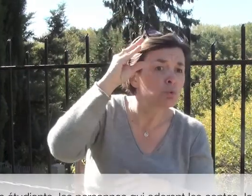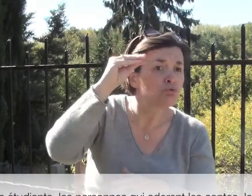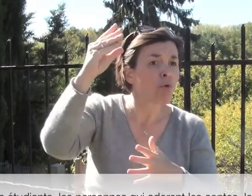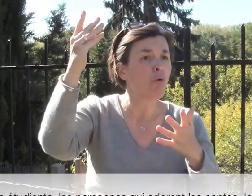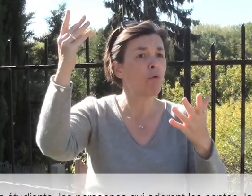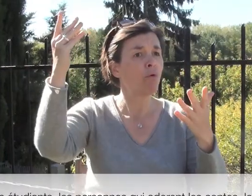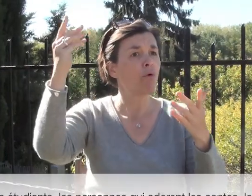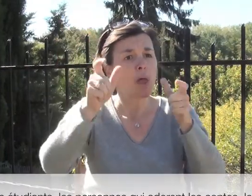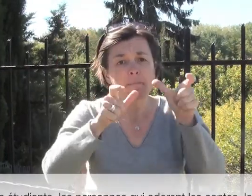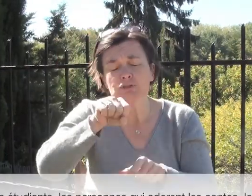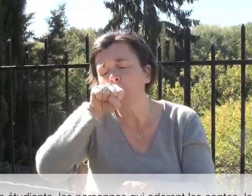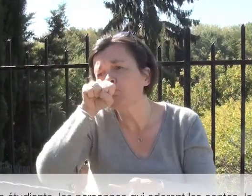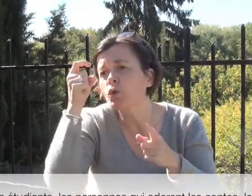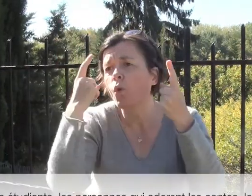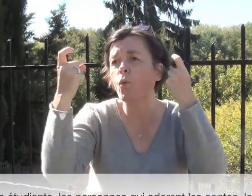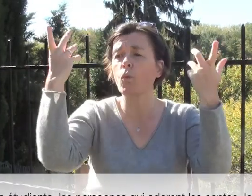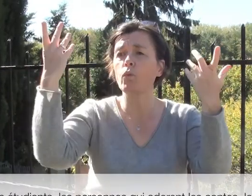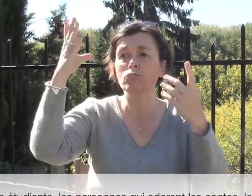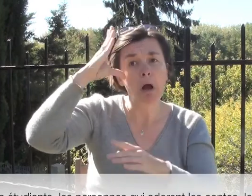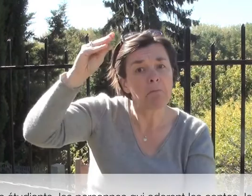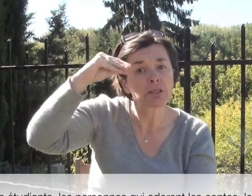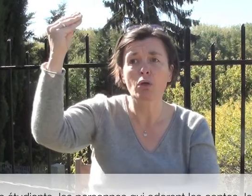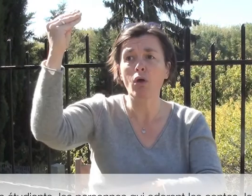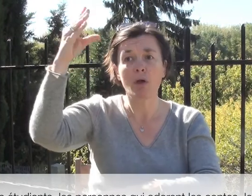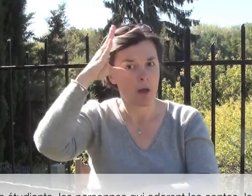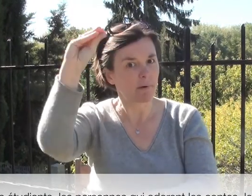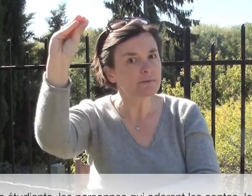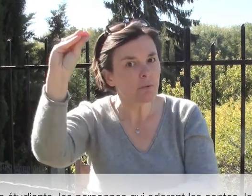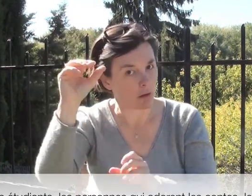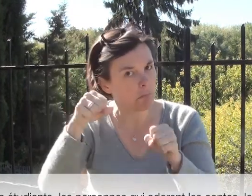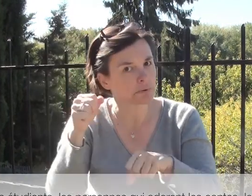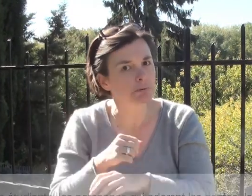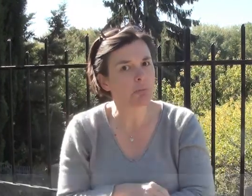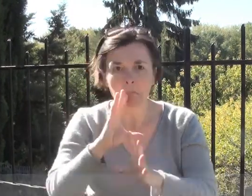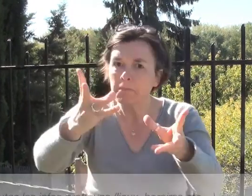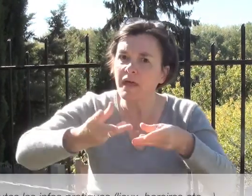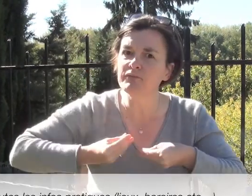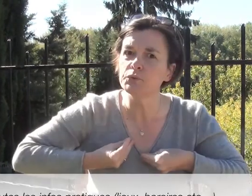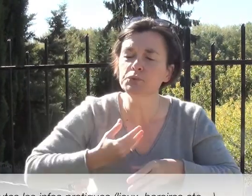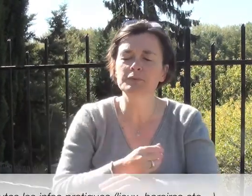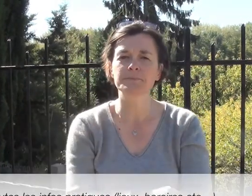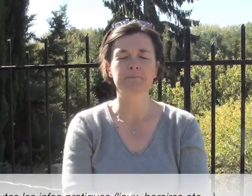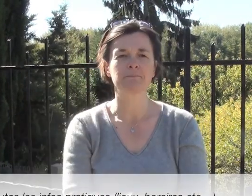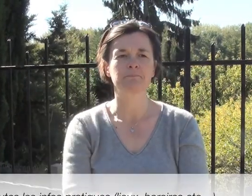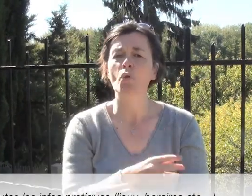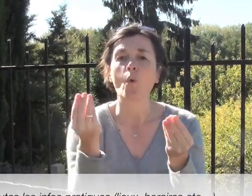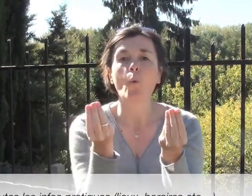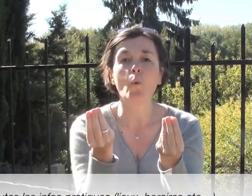Les étudiants, les personnes qui adorent les contes, les amateurs et les professionnels sont les bienvenus. Toutes les infos prat